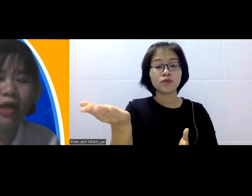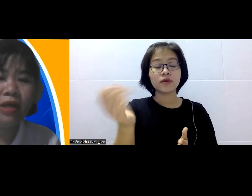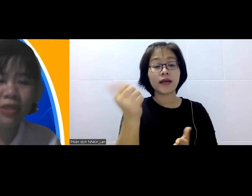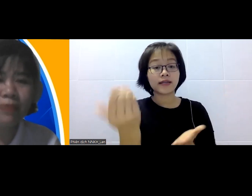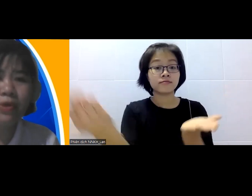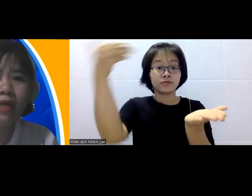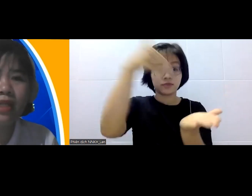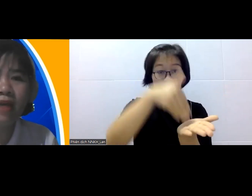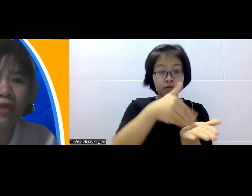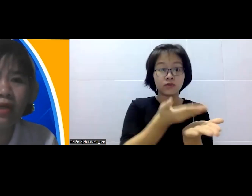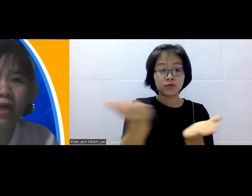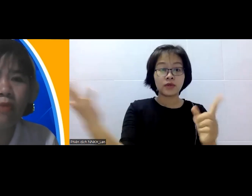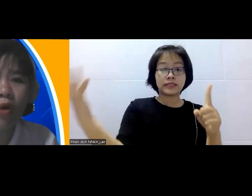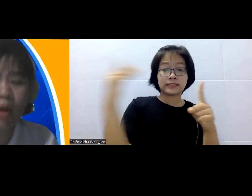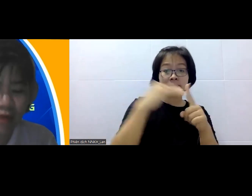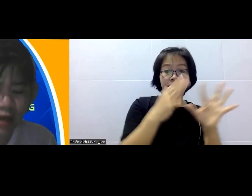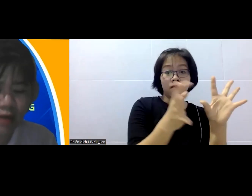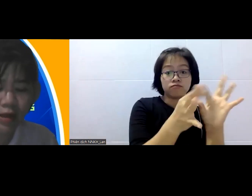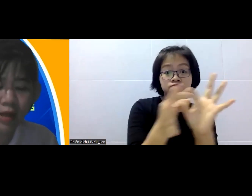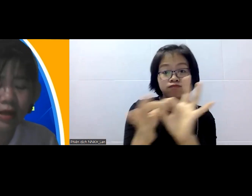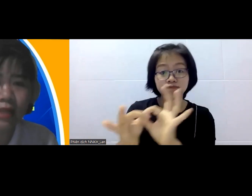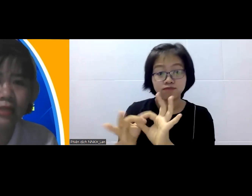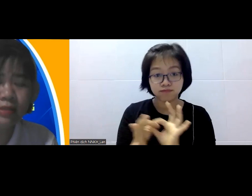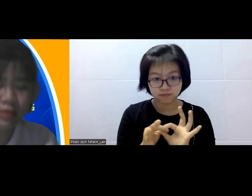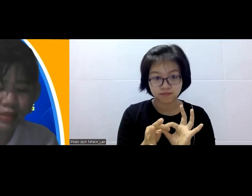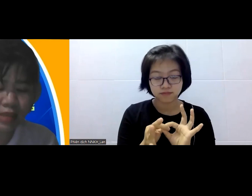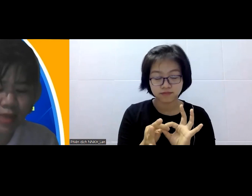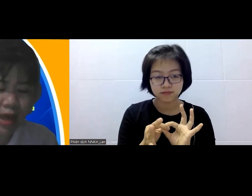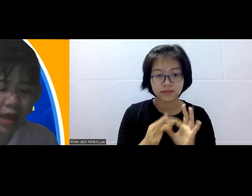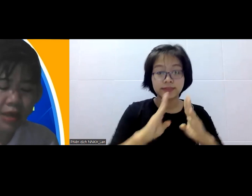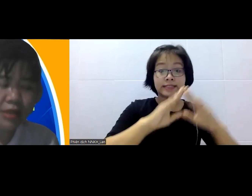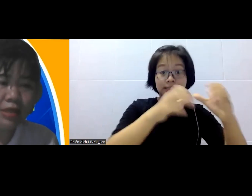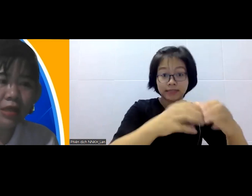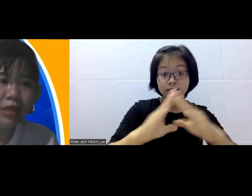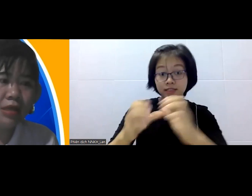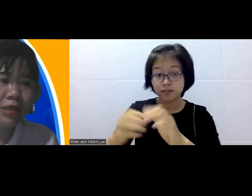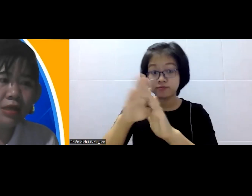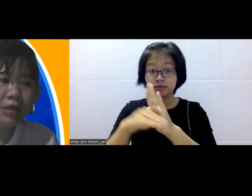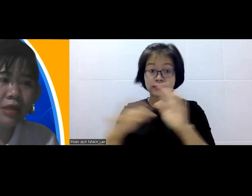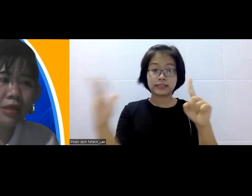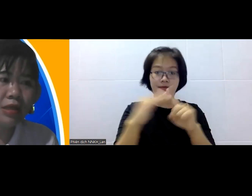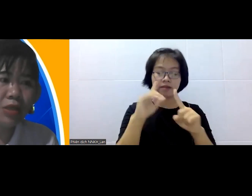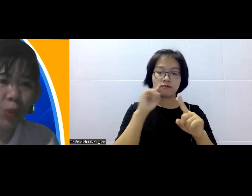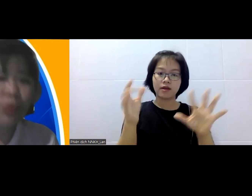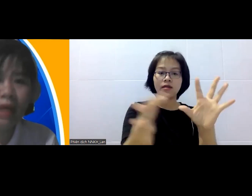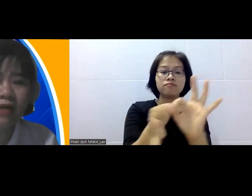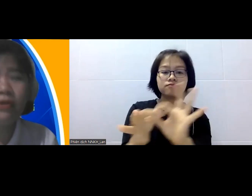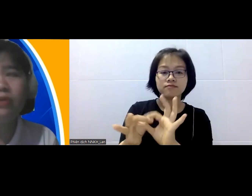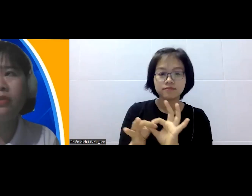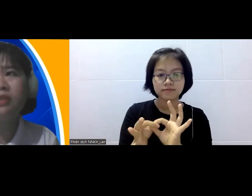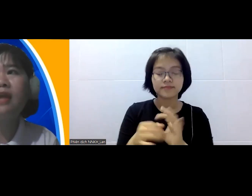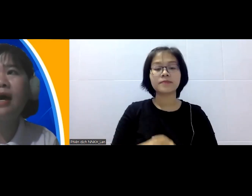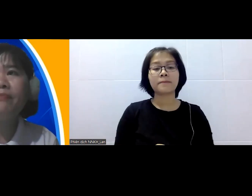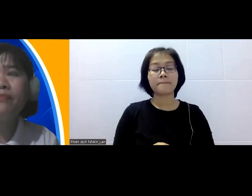hội để giúp cho những cái thành viên ở nông hộ A3 này được liên kết tham gia với cái cái cái cái chuỗi của mình